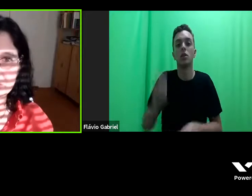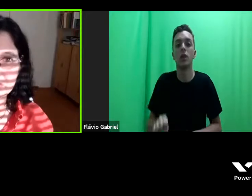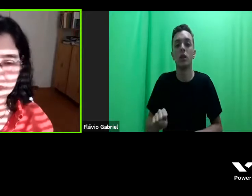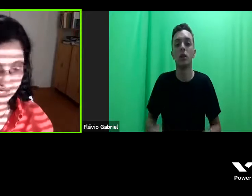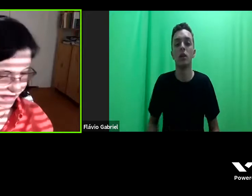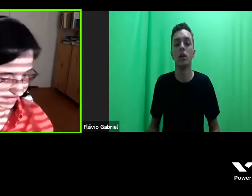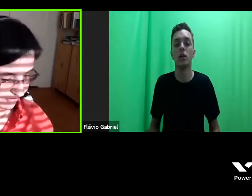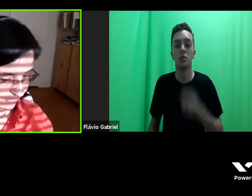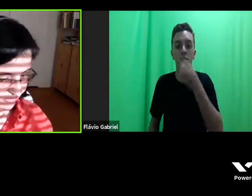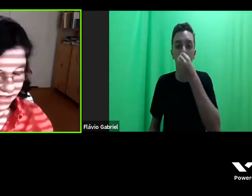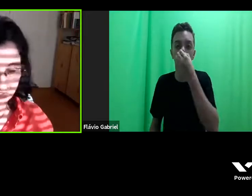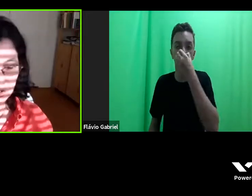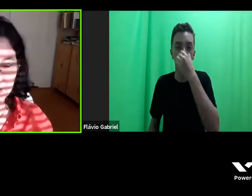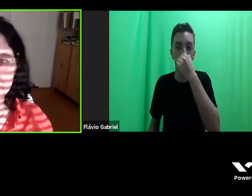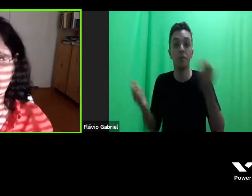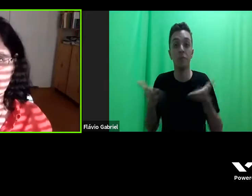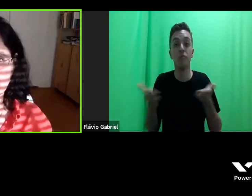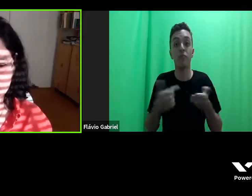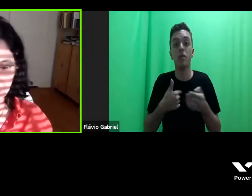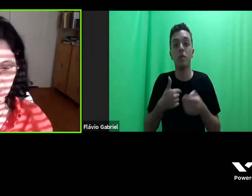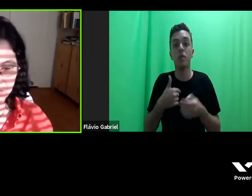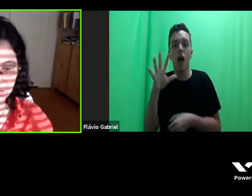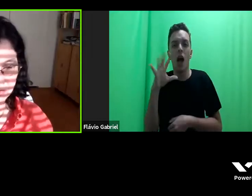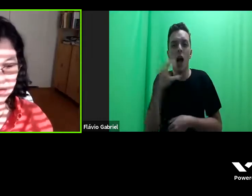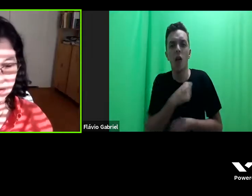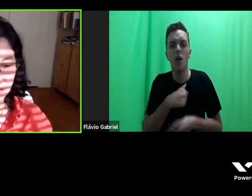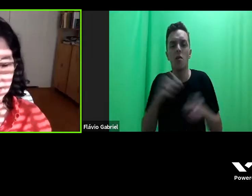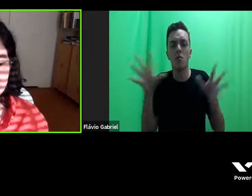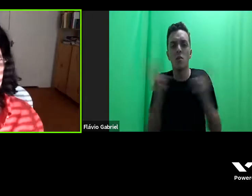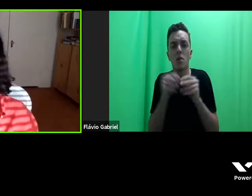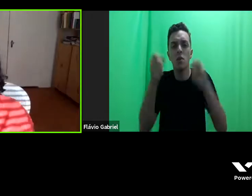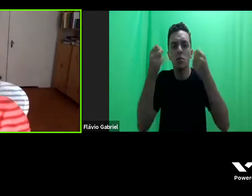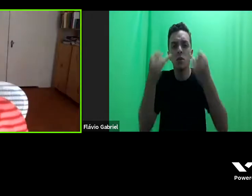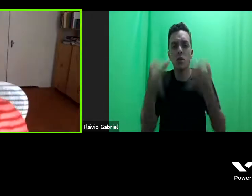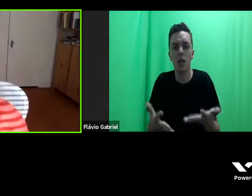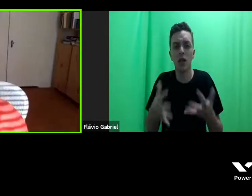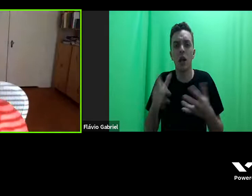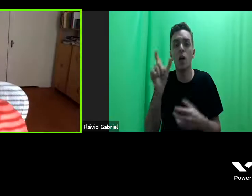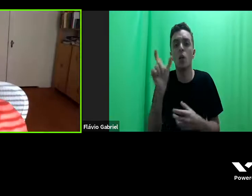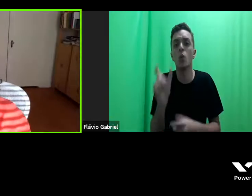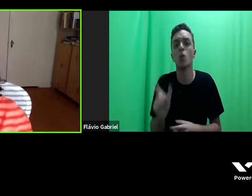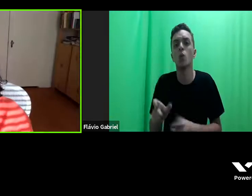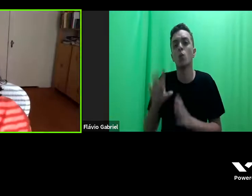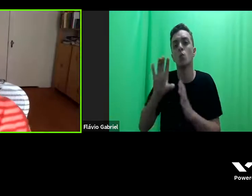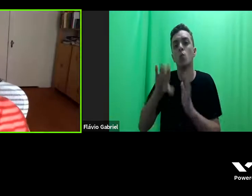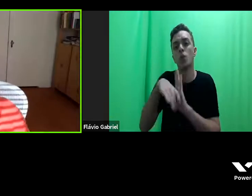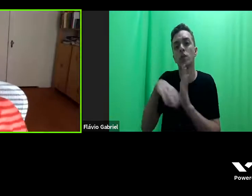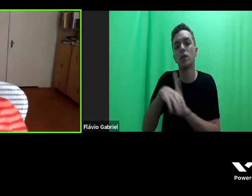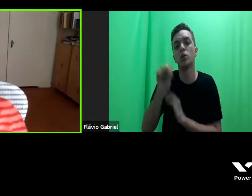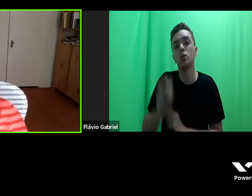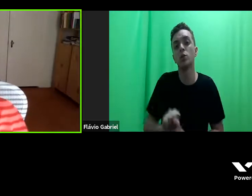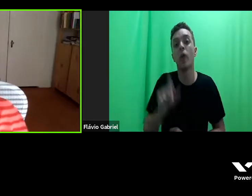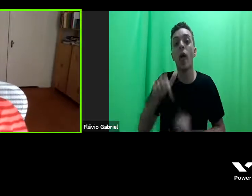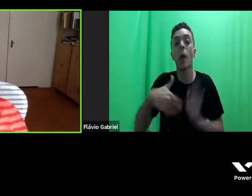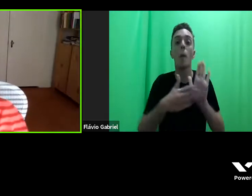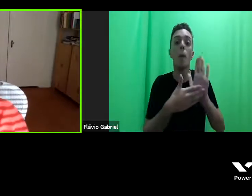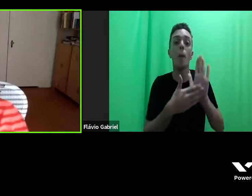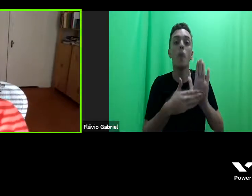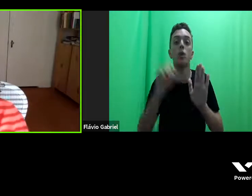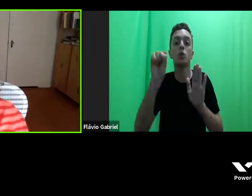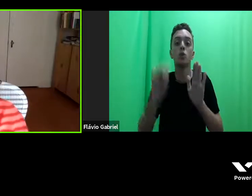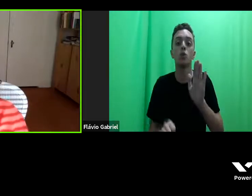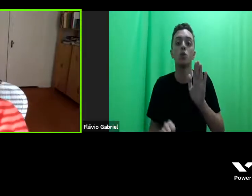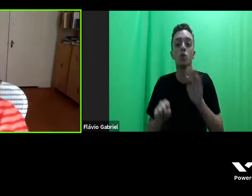brevemente vou explicar as epistemologias do Sul. Essa é uma proposta teórica formulada por